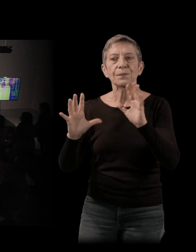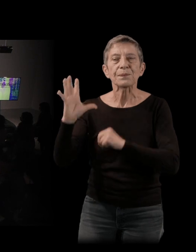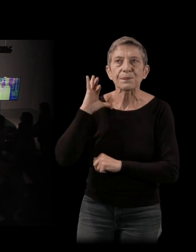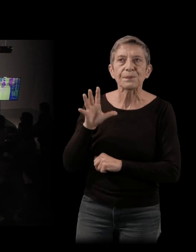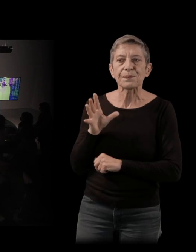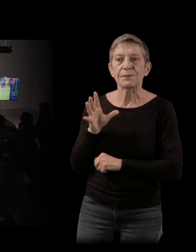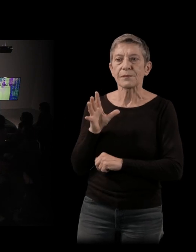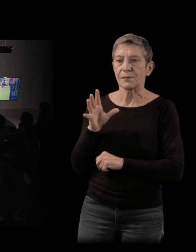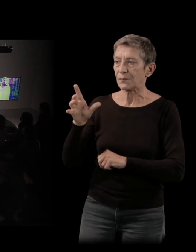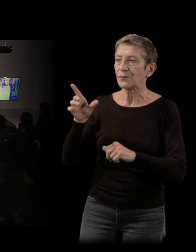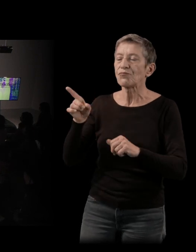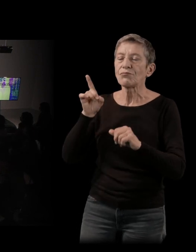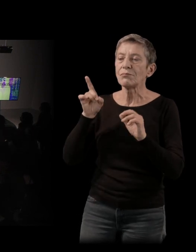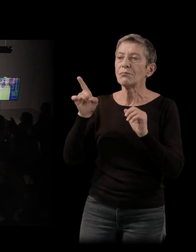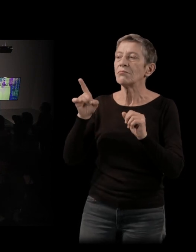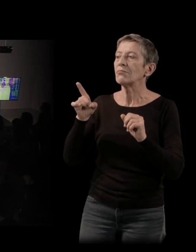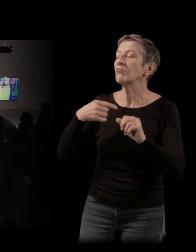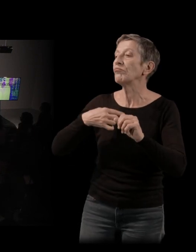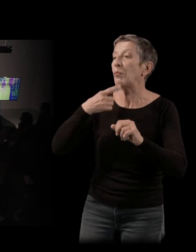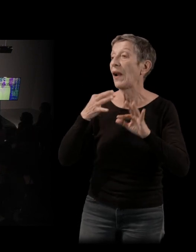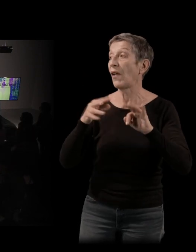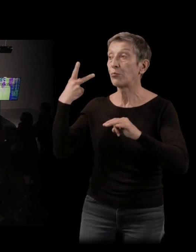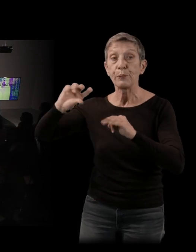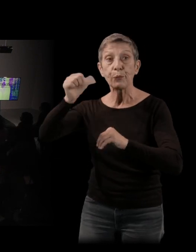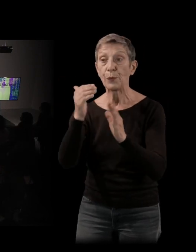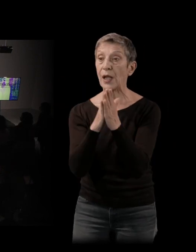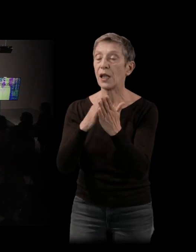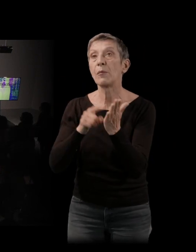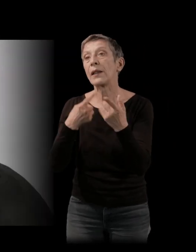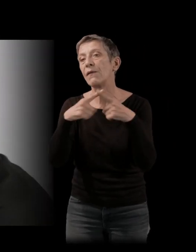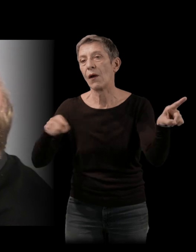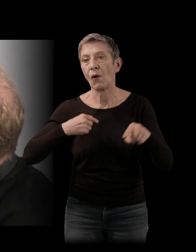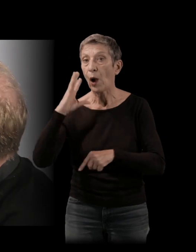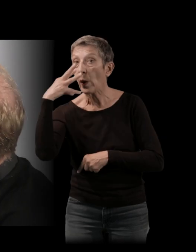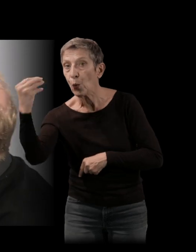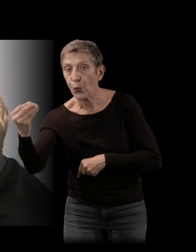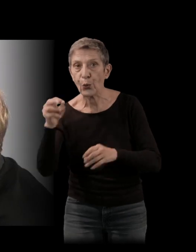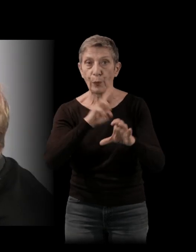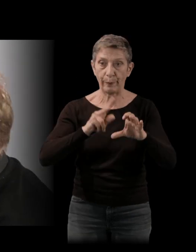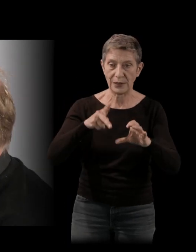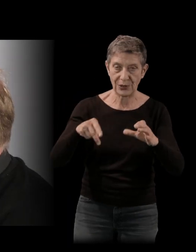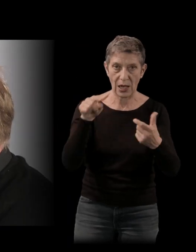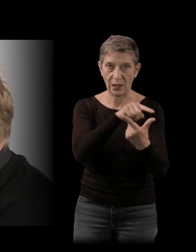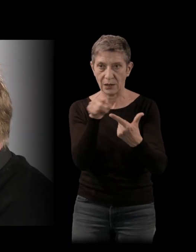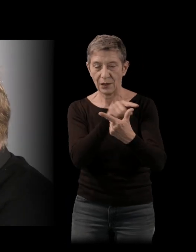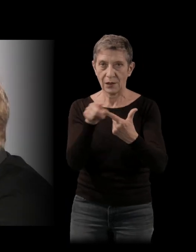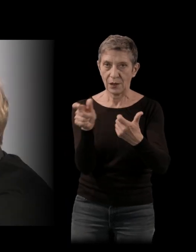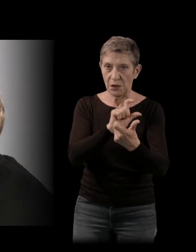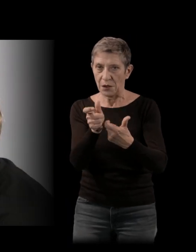votre premier livre, qui était un livre très différent, qui se passait entre la Guadeloupe et la région parisienne, qui était un livre qui faisait référence